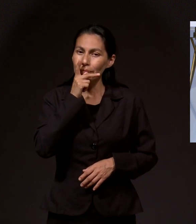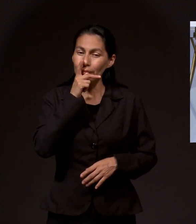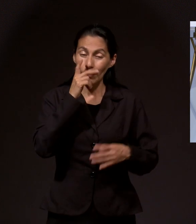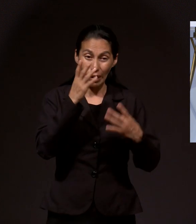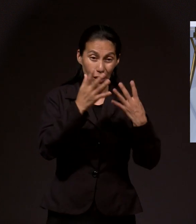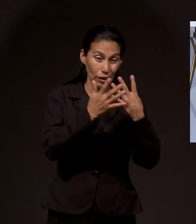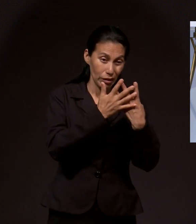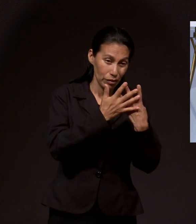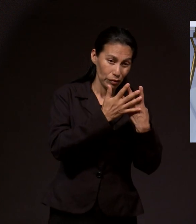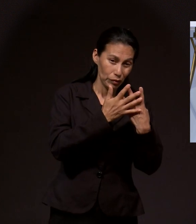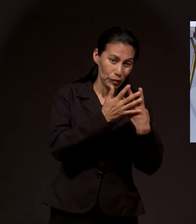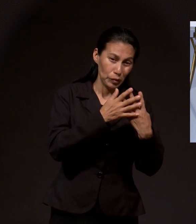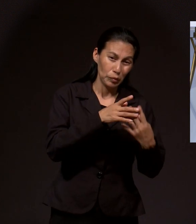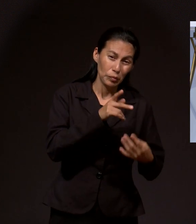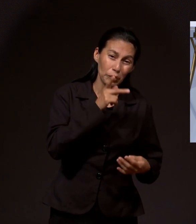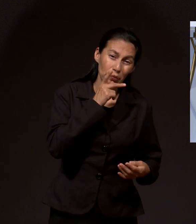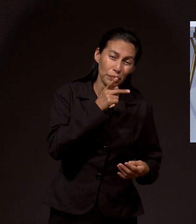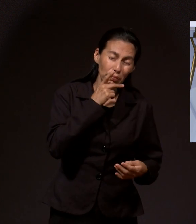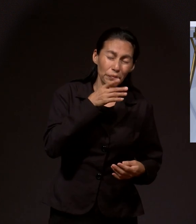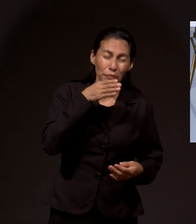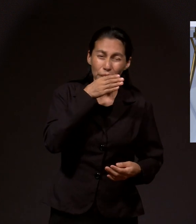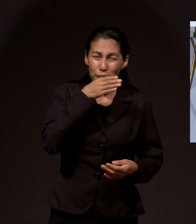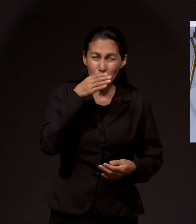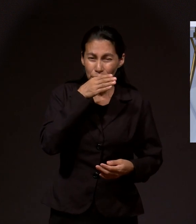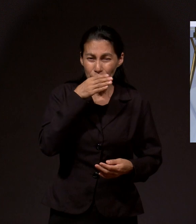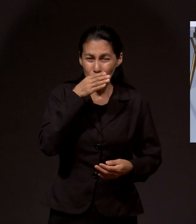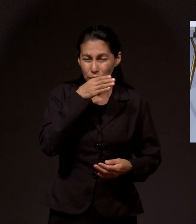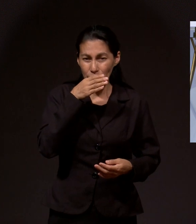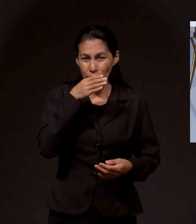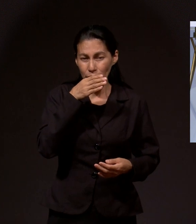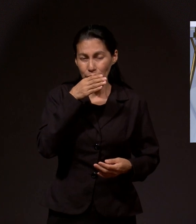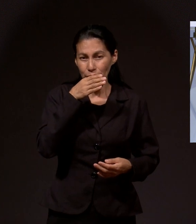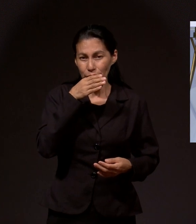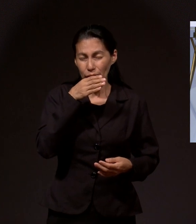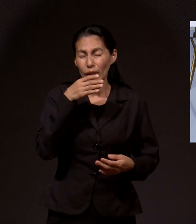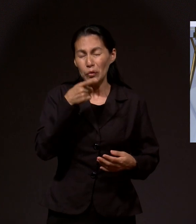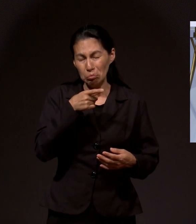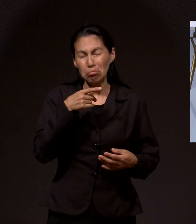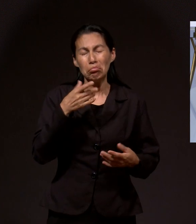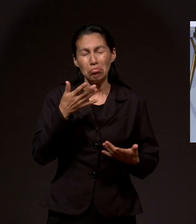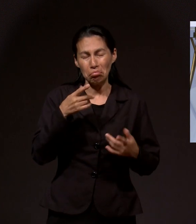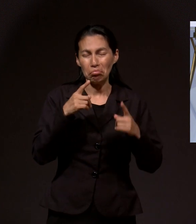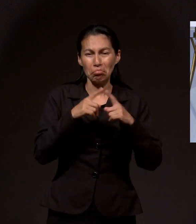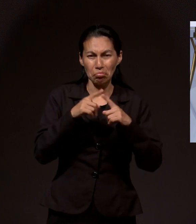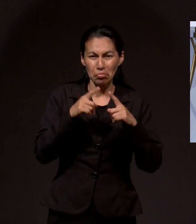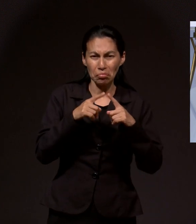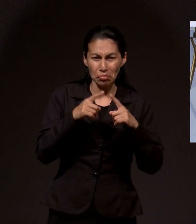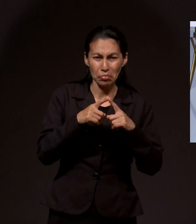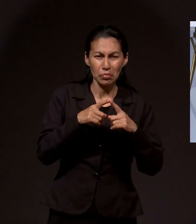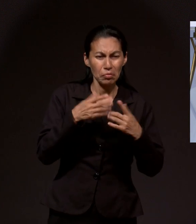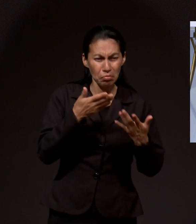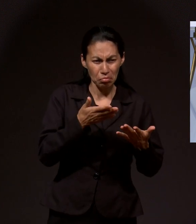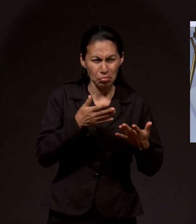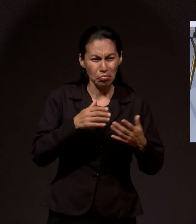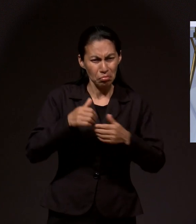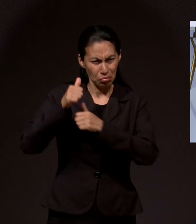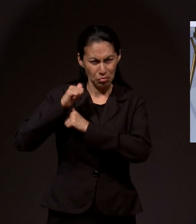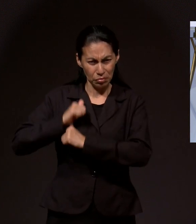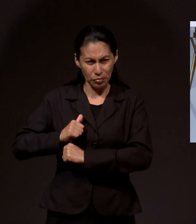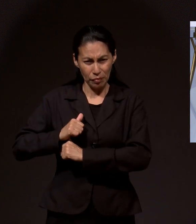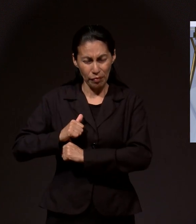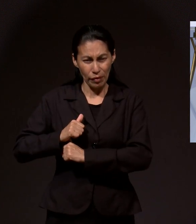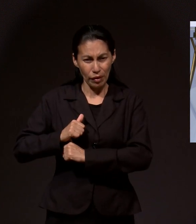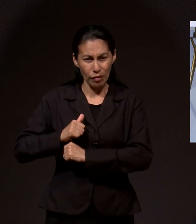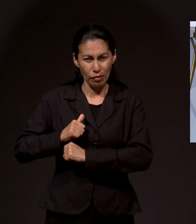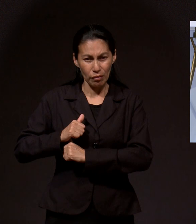cárcel. El papá es un cristiano, es un miembro de la iglesia, anciano de la iglesia.